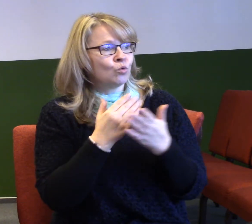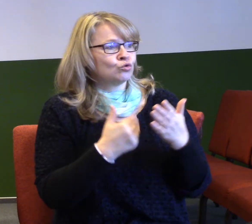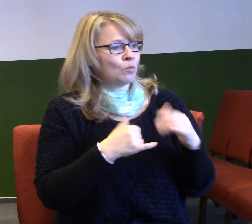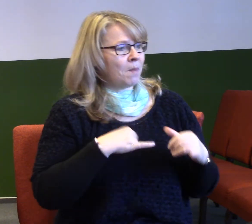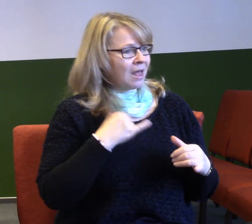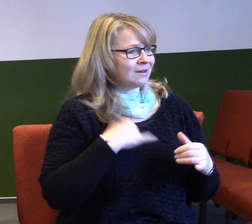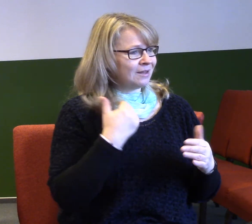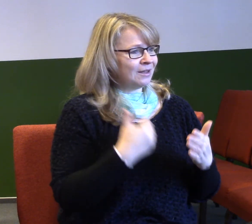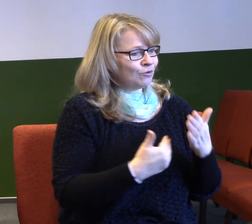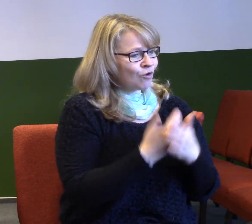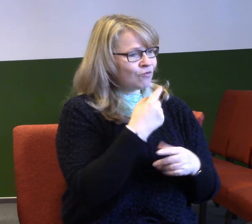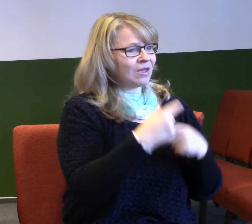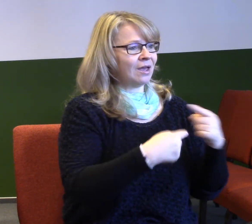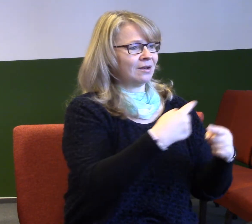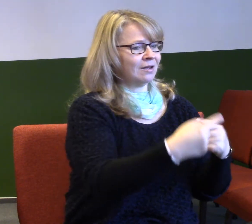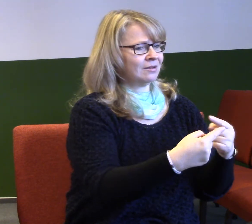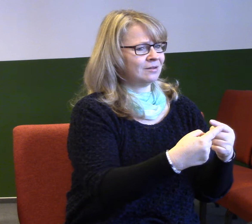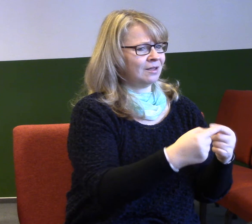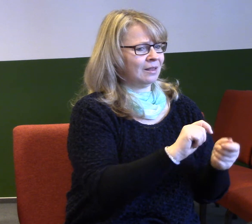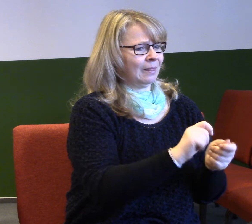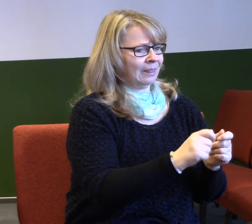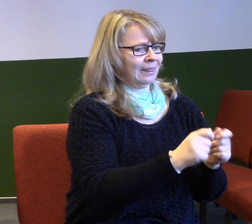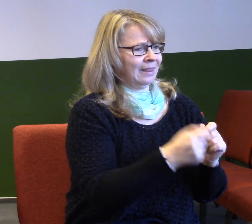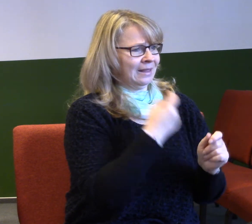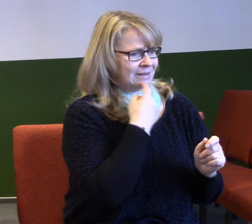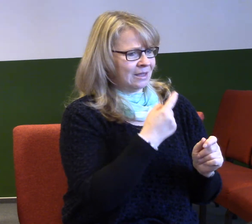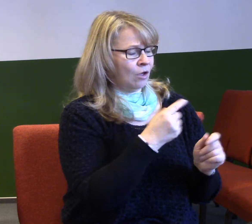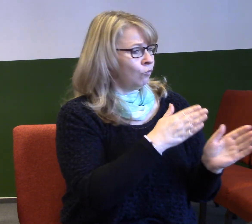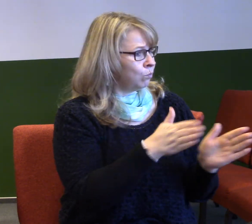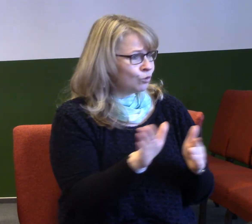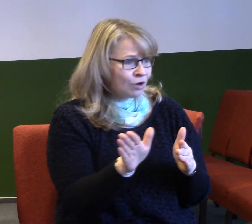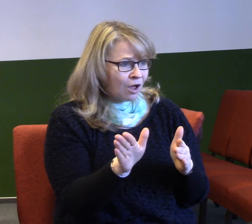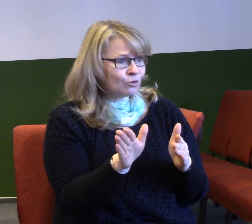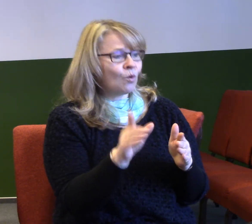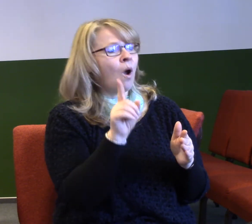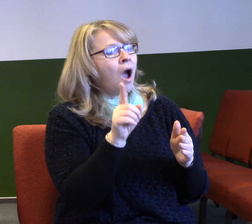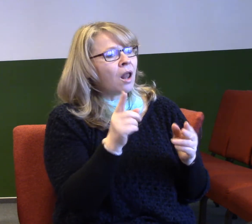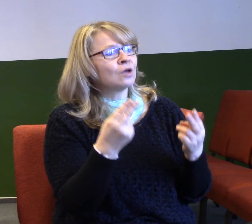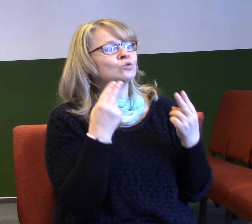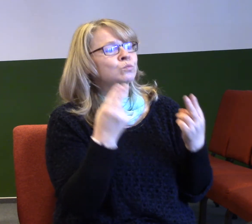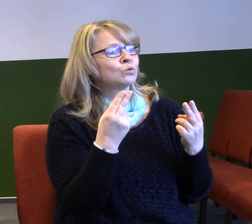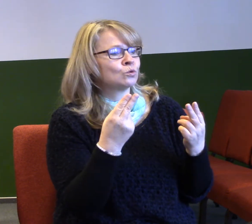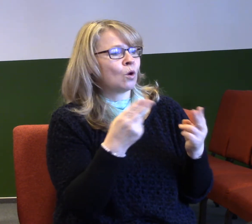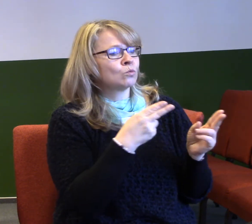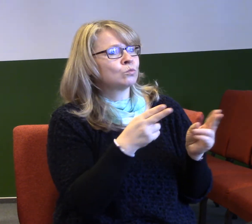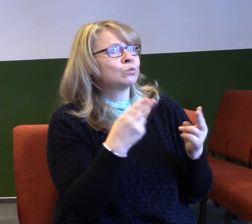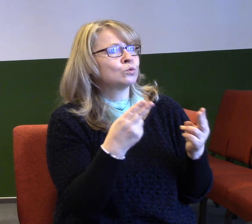to budou dělat prostě jinak. A tak je to v pořádku. A jenom musíme najít způsob, jak se spolu navzájem podpořit.